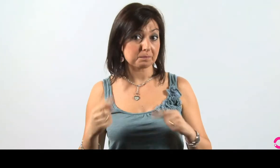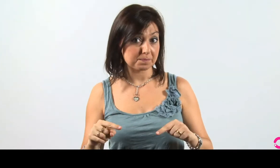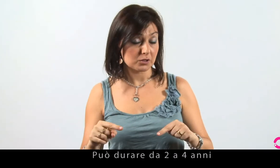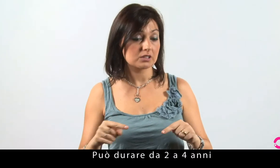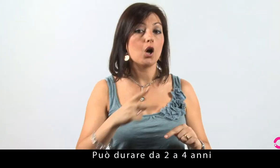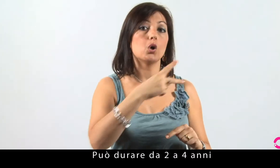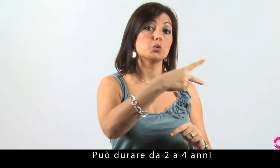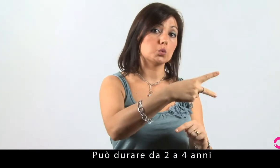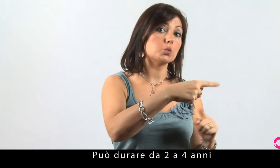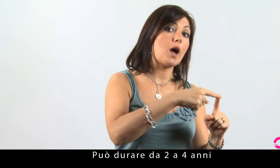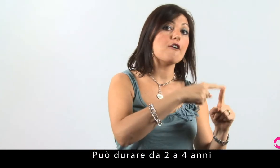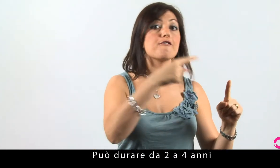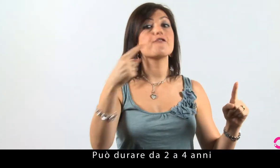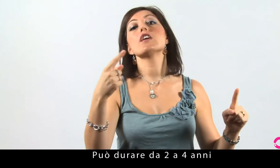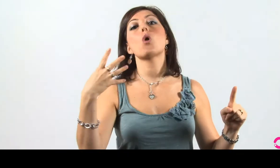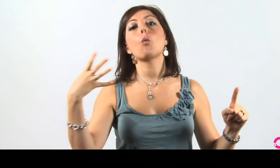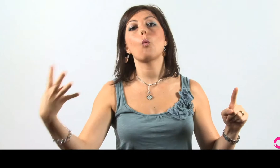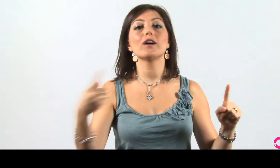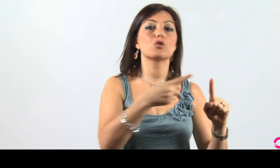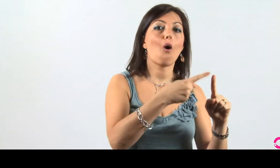Può durare dai 2 ai 4 anni.